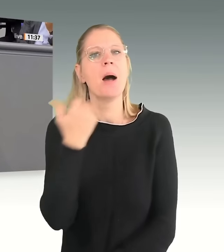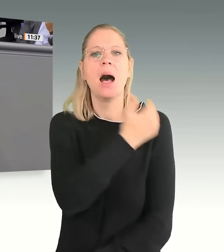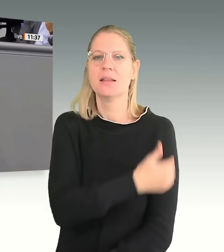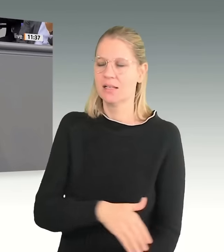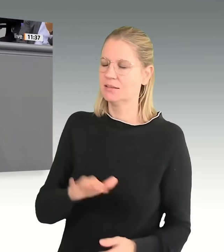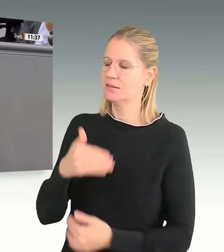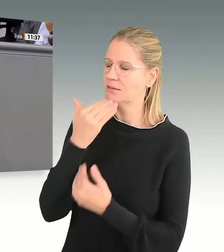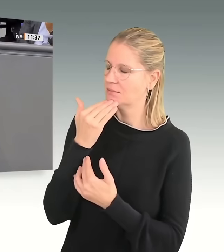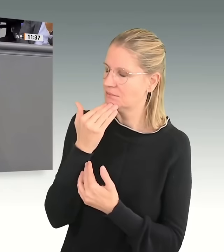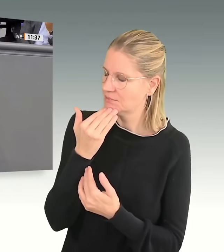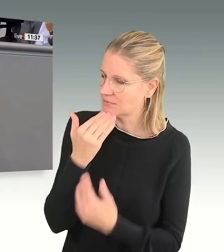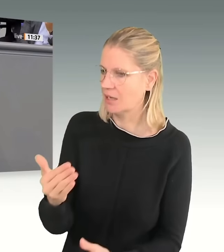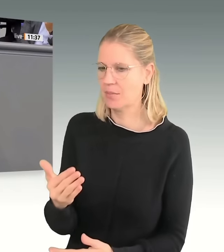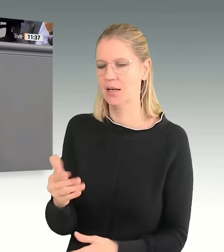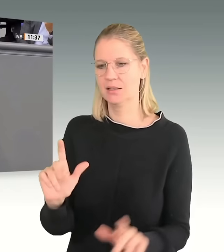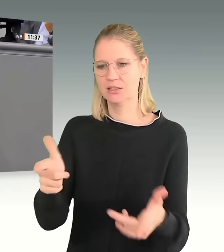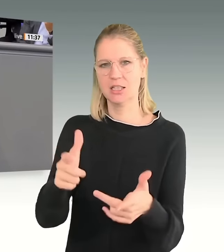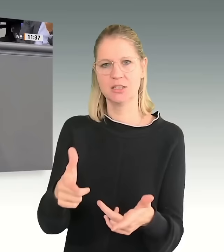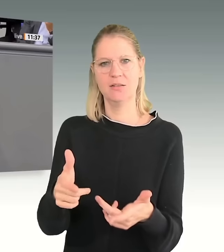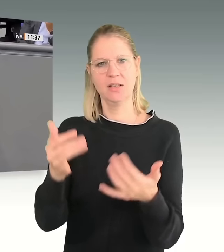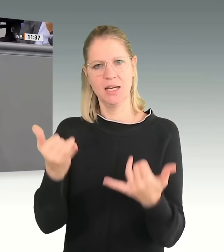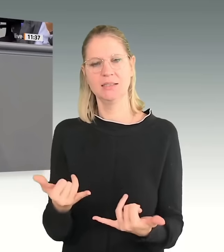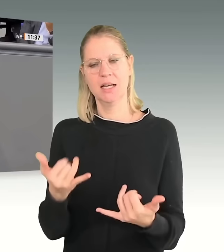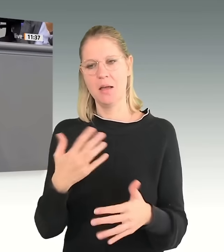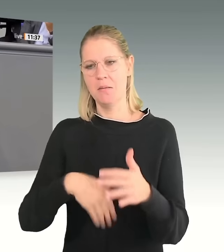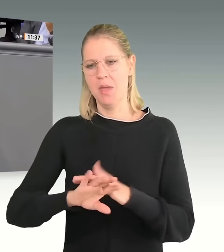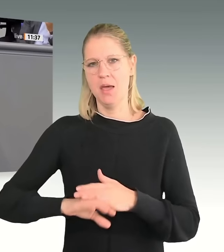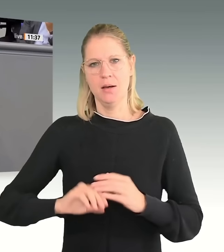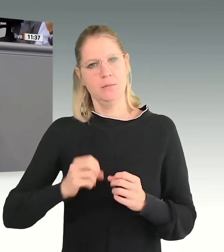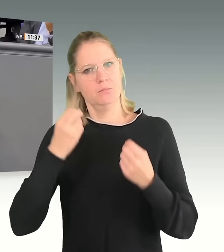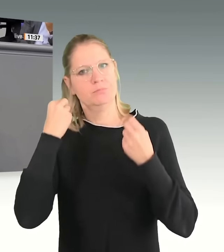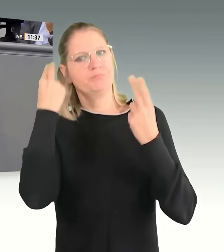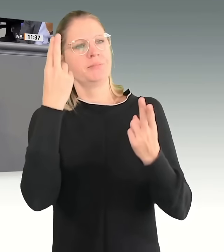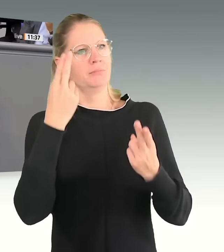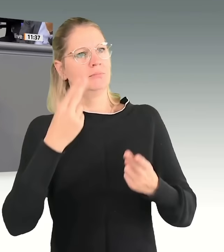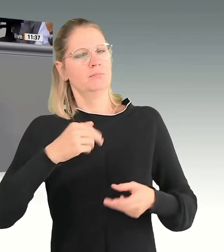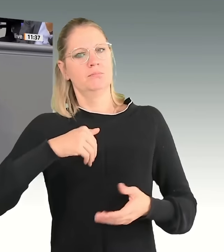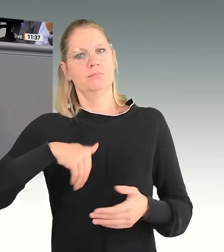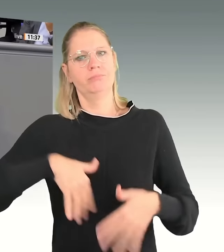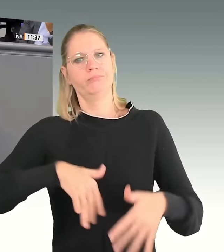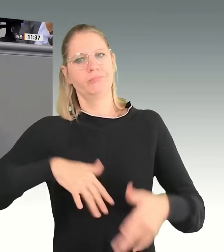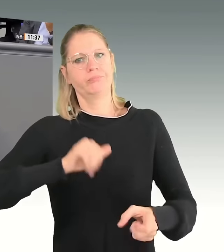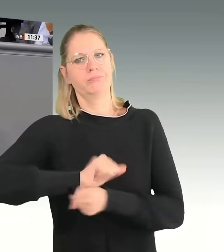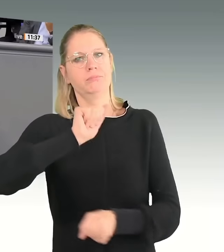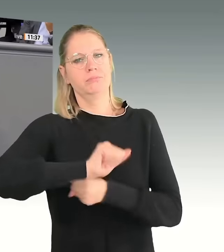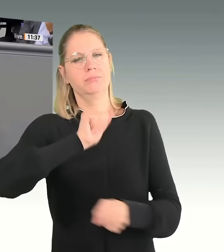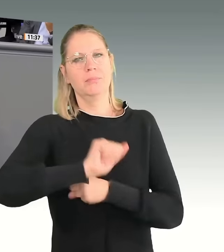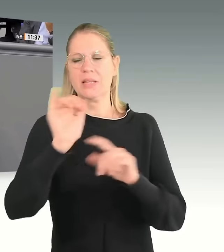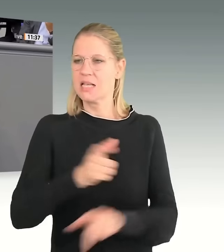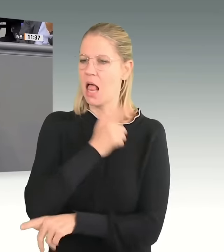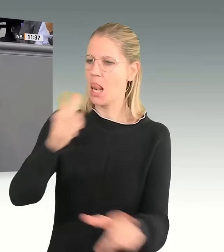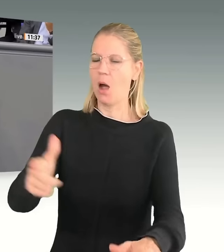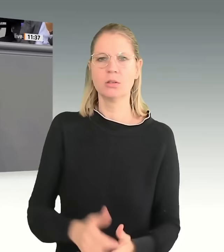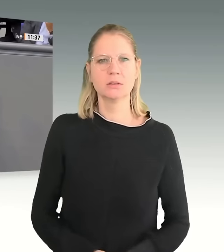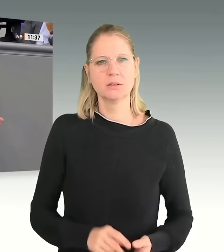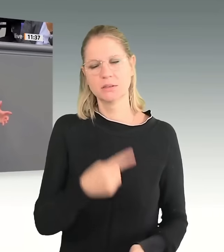dankbarer, dass aus der Mitte der Gesellschaft Stimmen sich erheben und ganz laut werden, nämlich gegen die, die Gedanken und